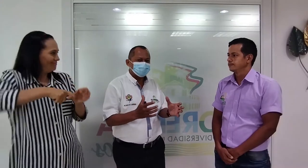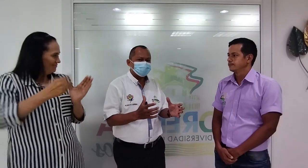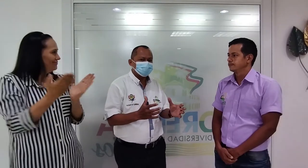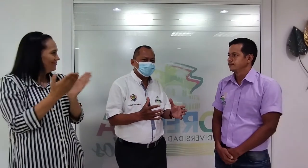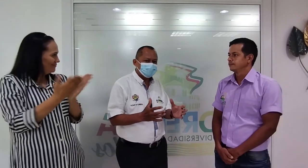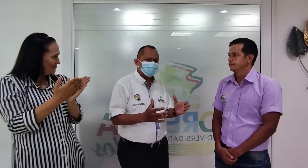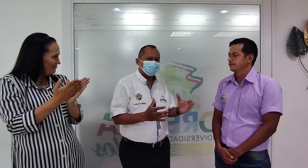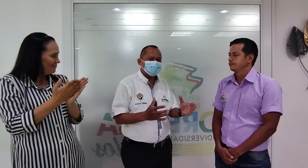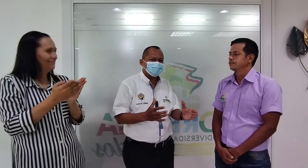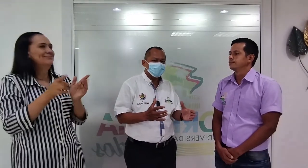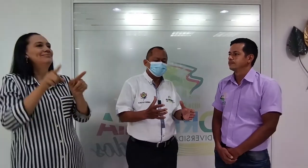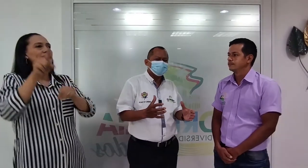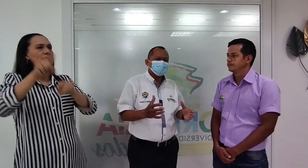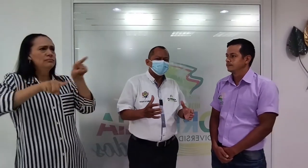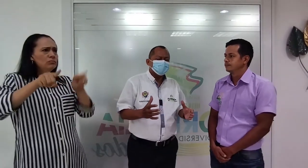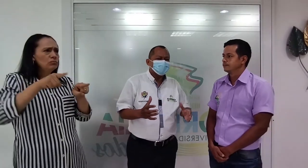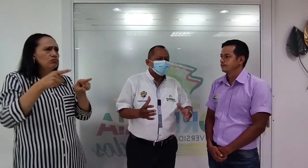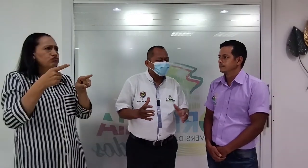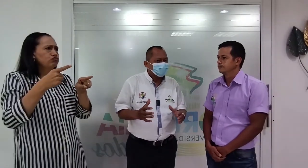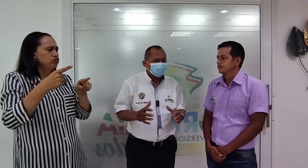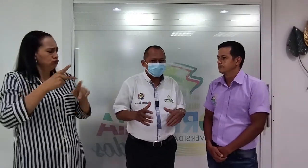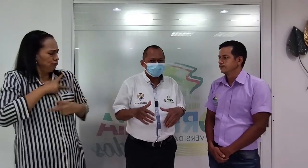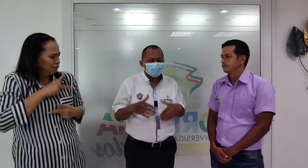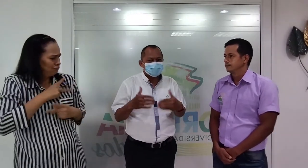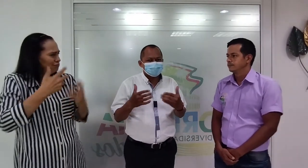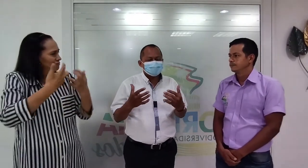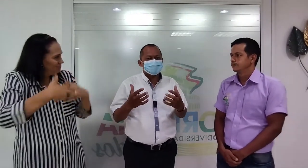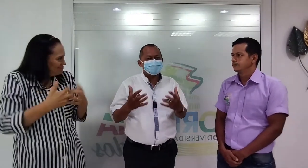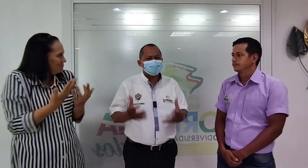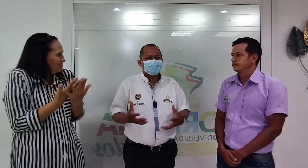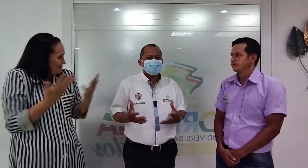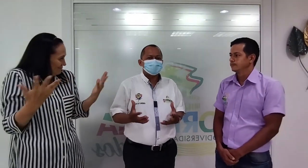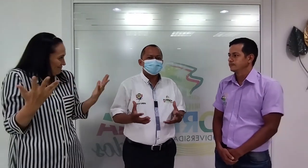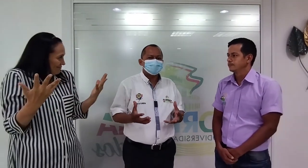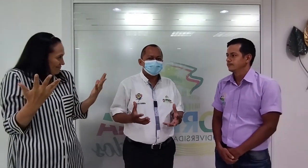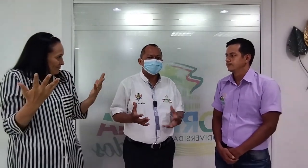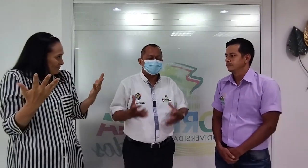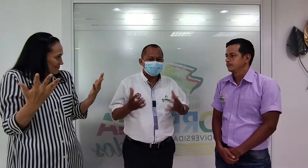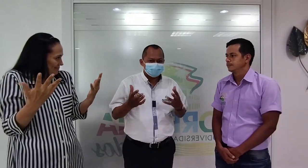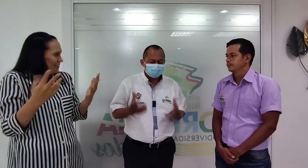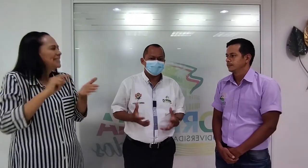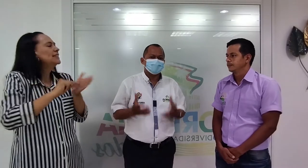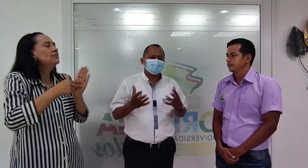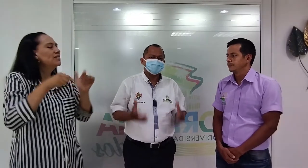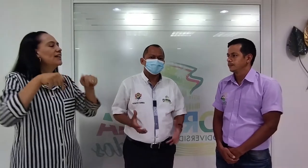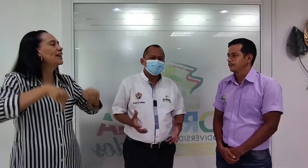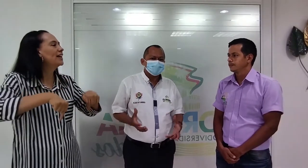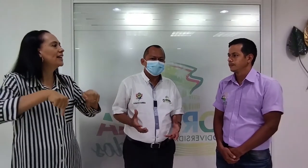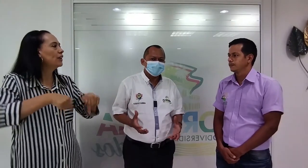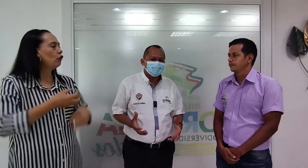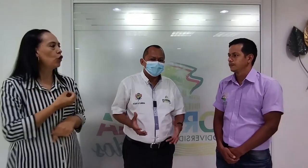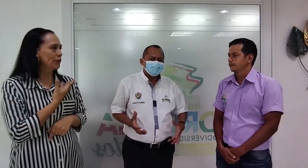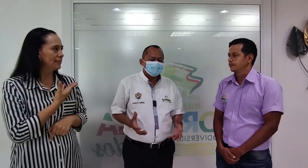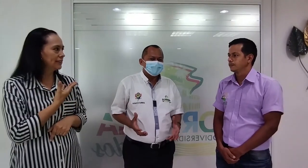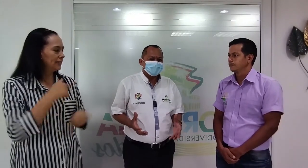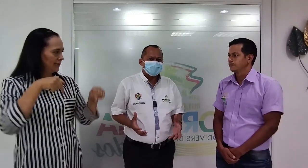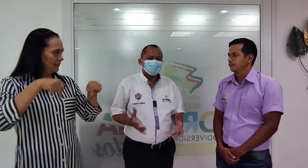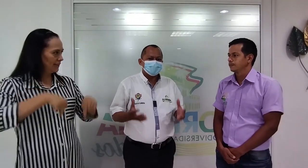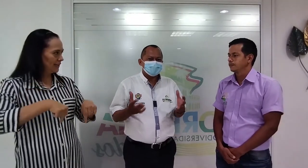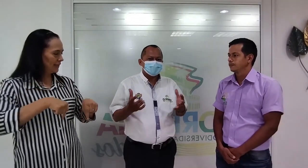a emprendimientos. Lo que quiere significar es que aquí, para el caso de Florencia, la comunidad ha